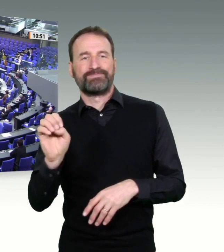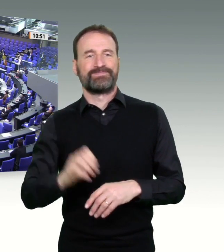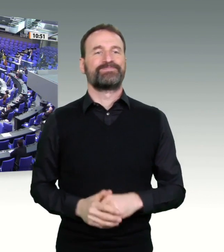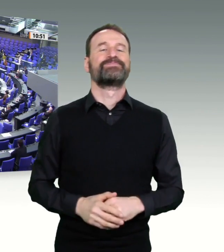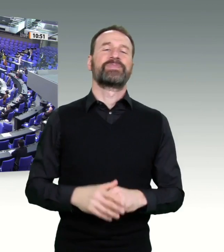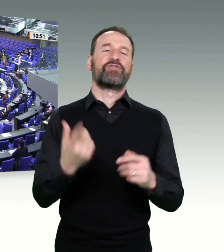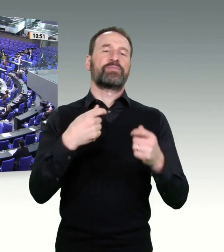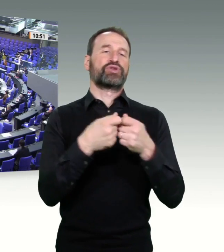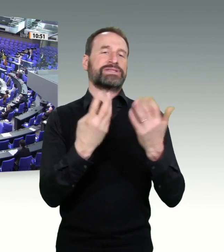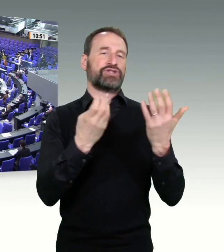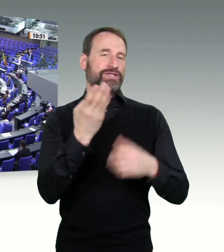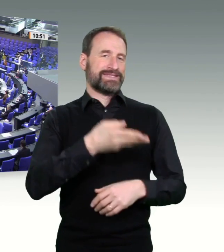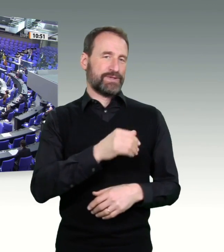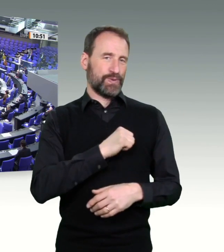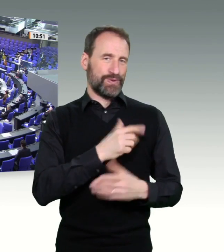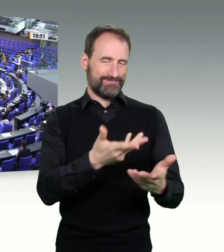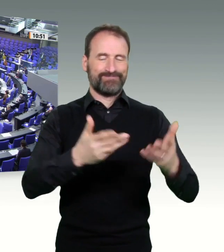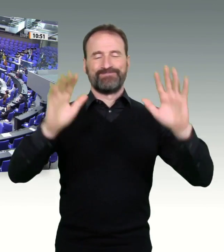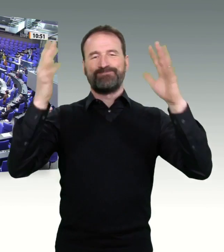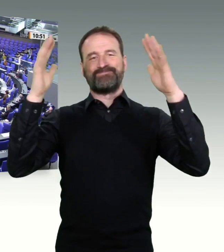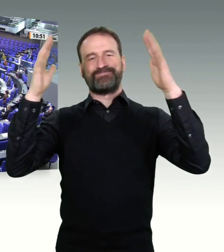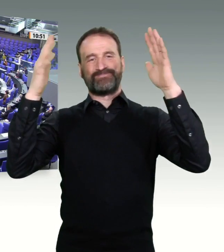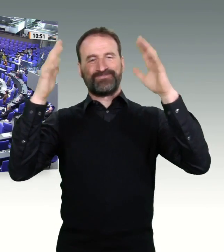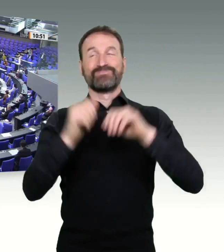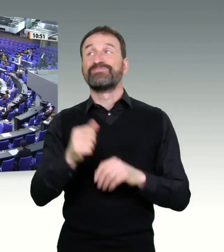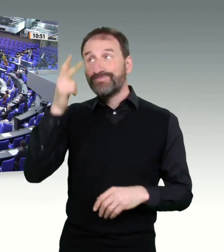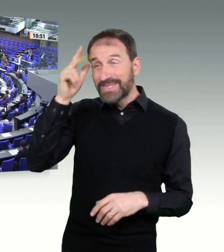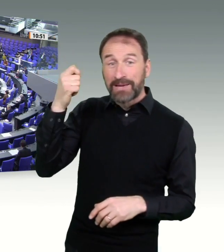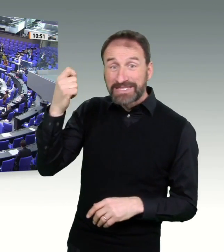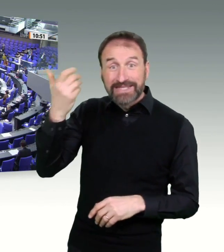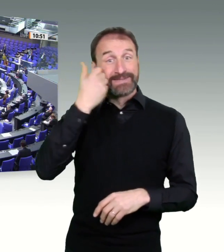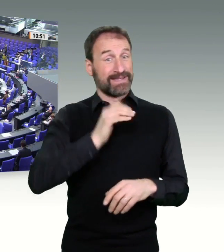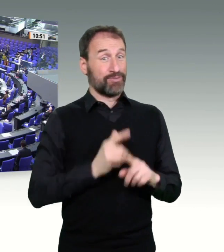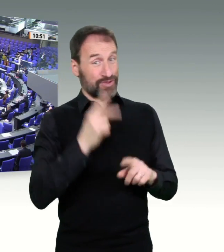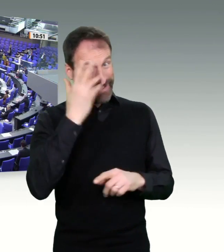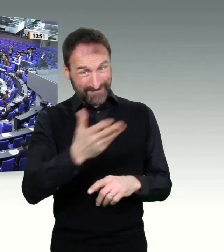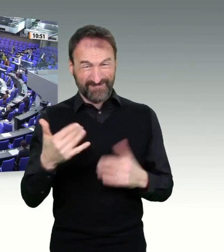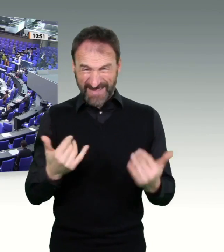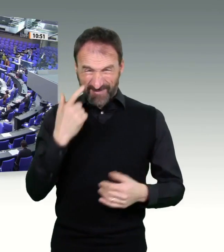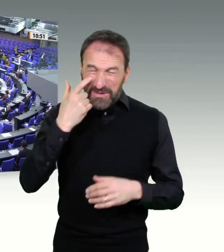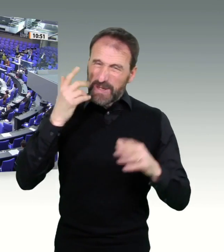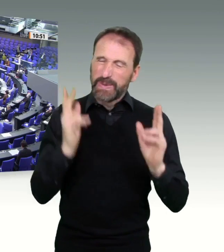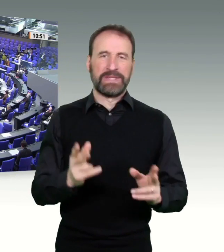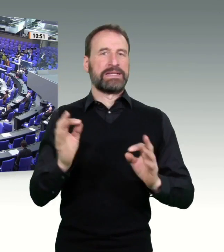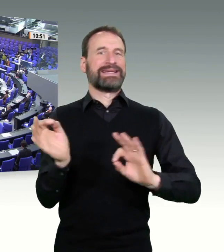Infektionszahlen mit Mutationen. Wir haben einen weiteren MPK-Beschluss, der wie alle seine Vorgänger